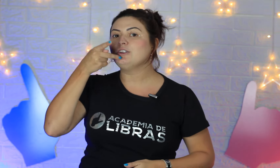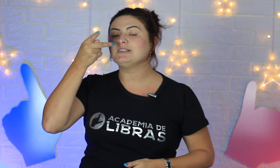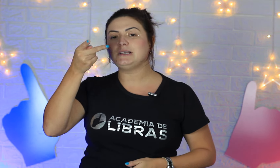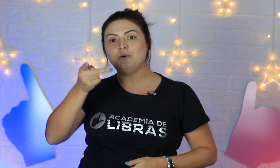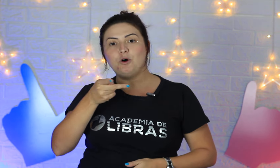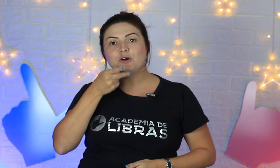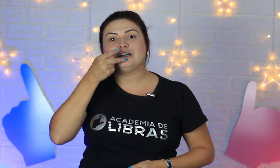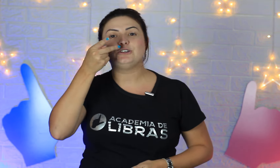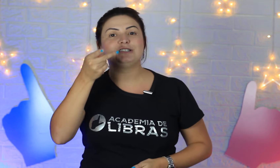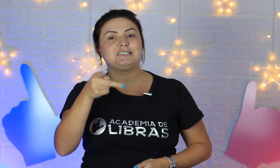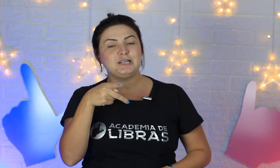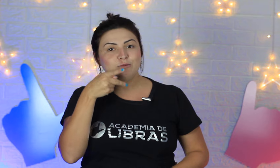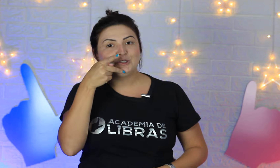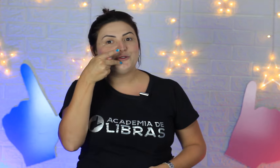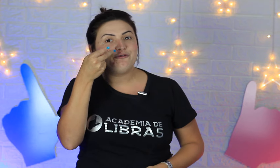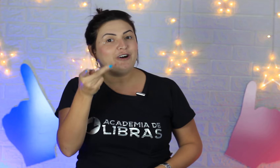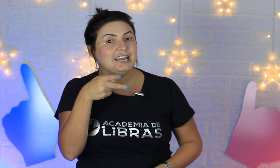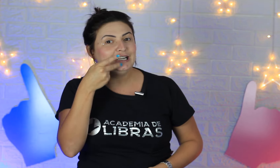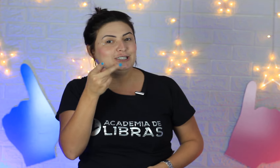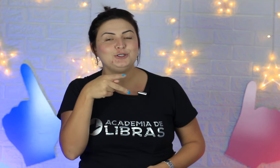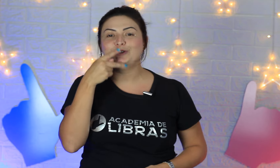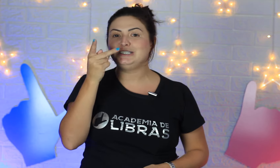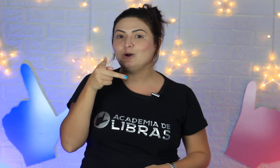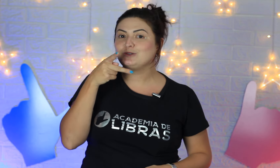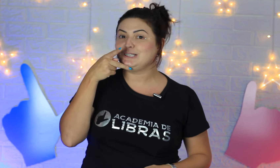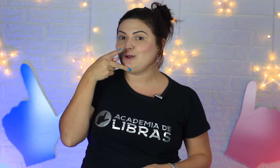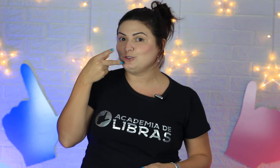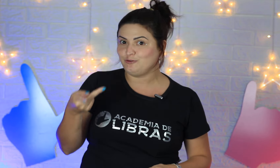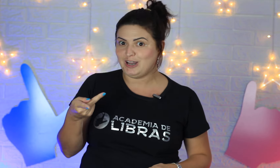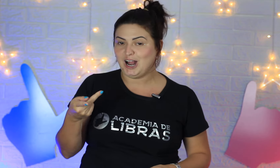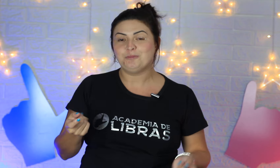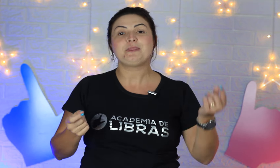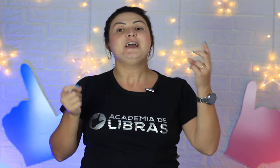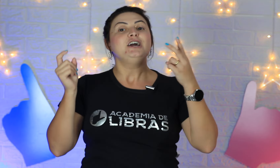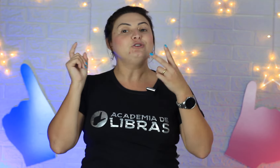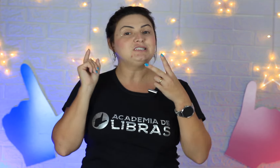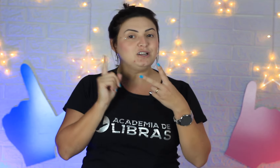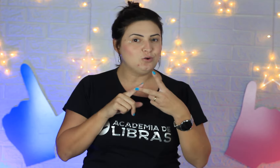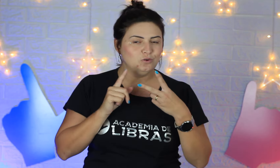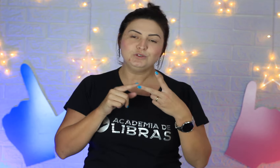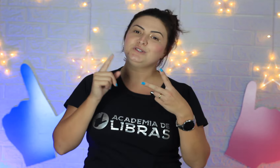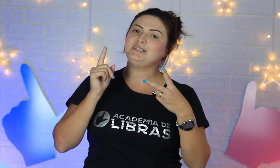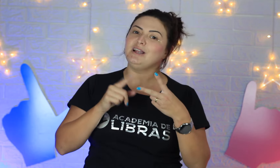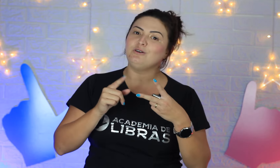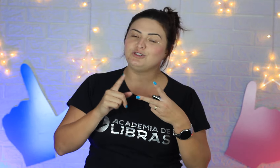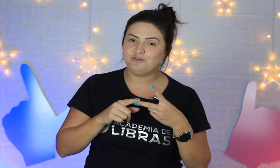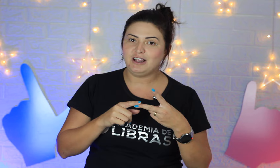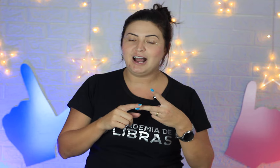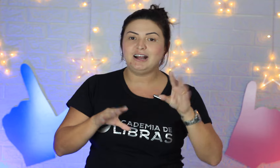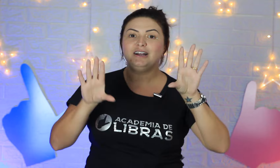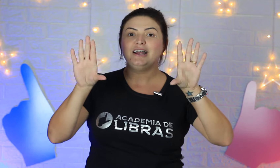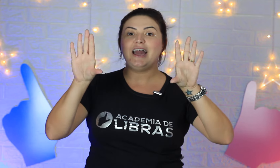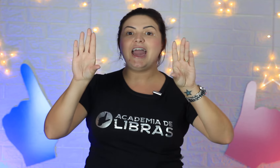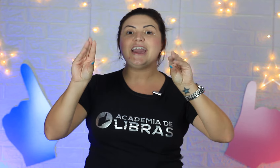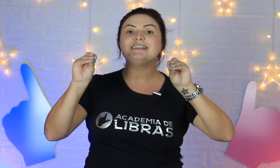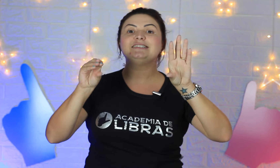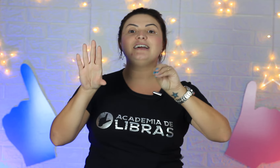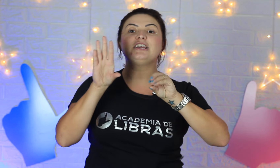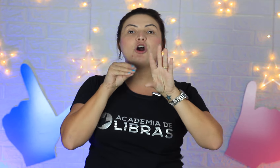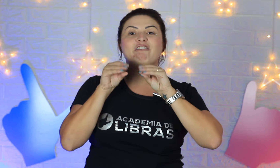nossa boca. Nós estamos falando. Então, o sinal de falar. E o segundo sinal de falar é esse daqui, ó.